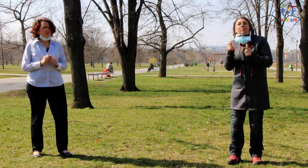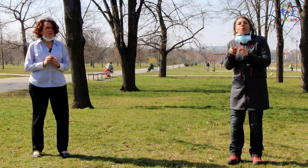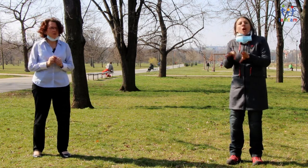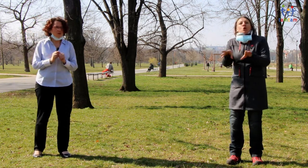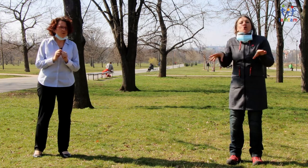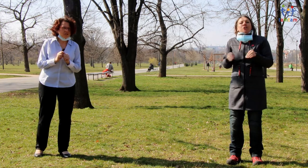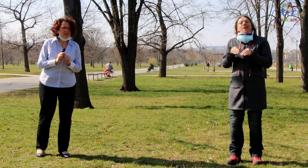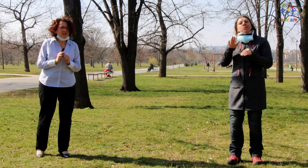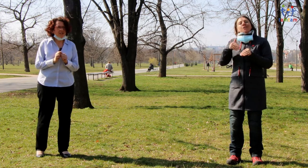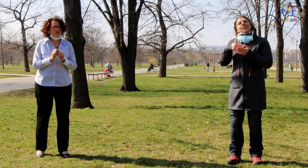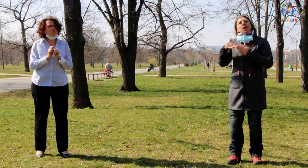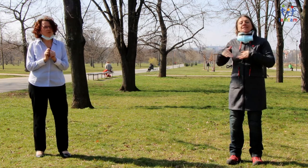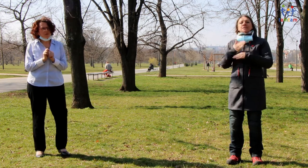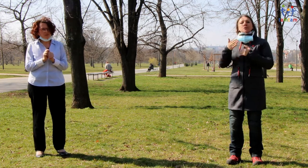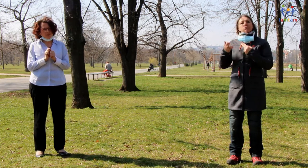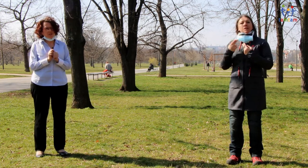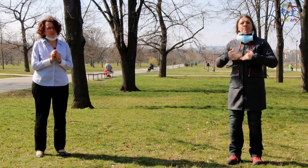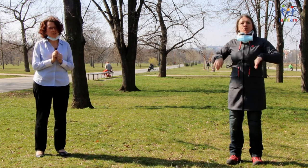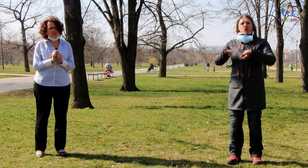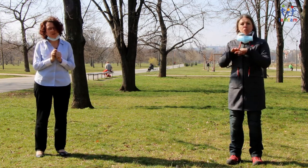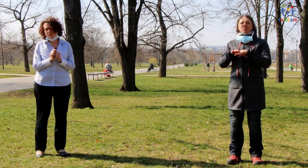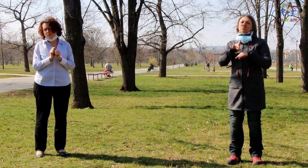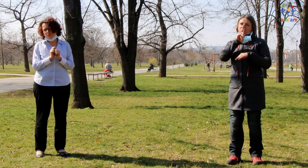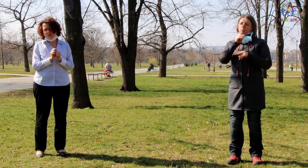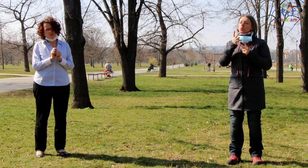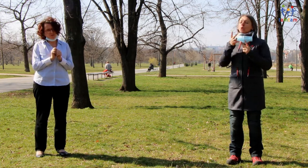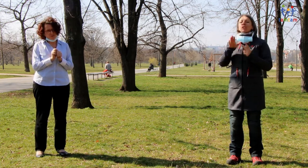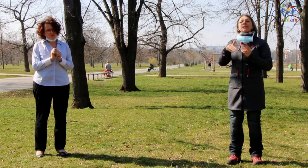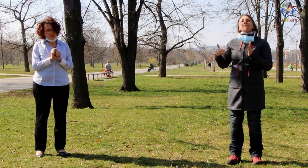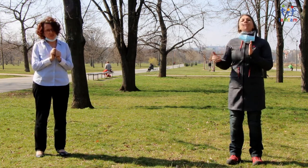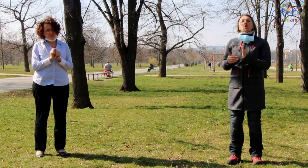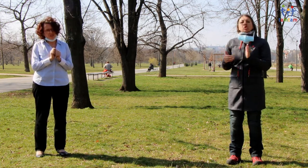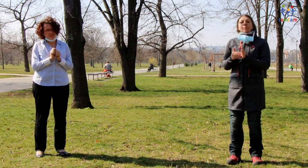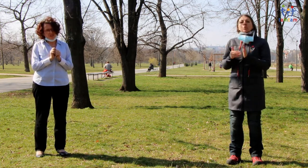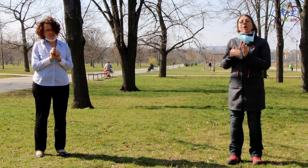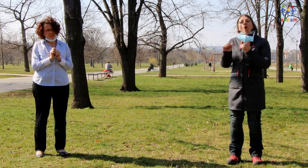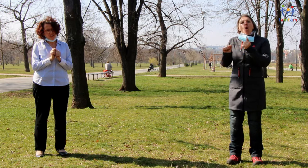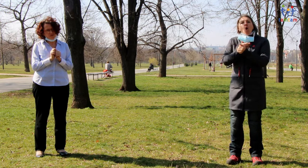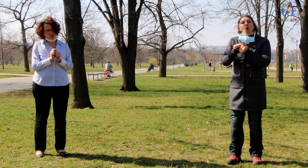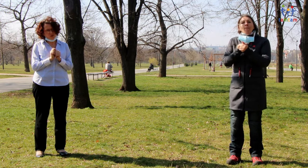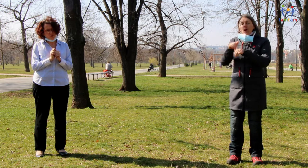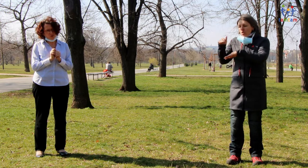rozdělila. Jedno je pocit bezpečí. Takže děti musíme pořád ubezpečovat, že se děje všechno proto,